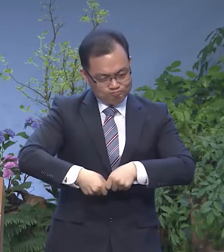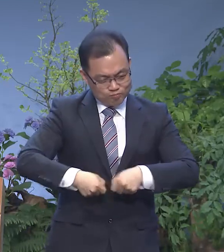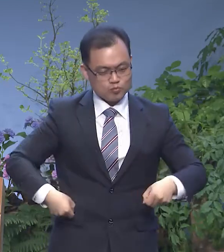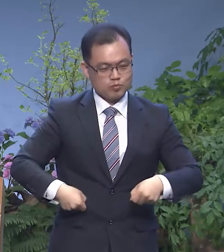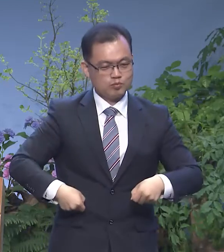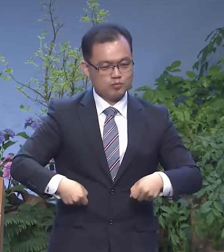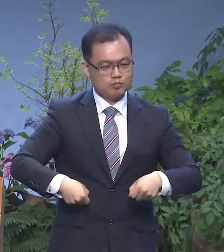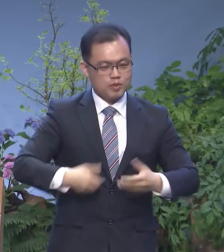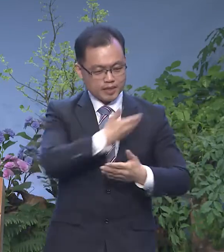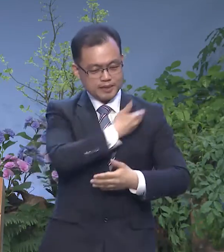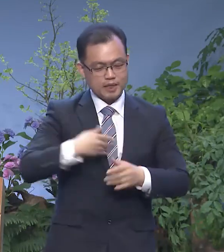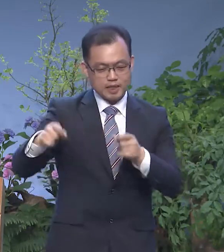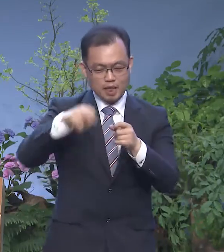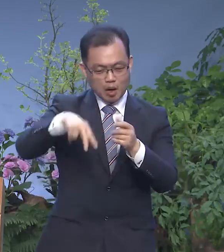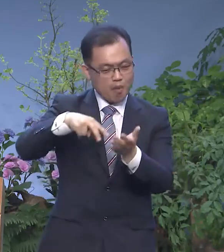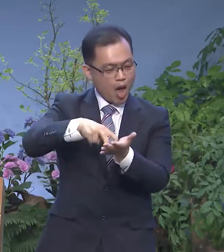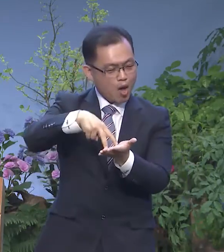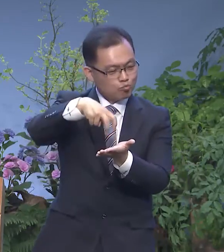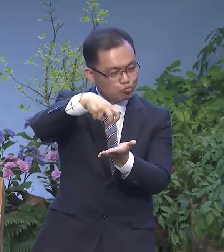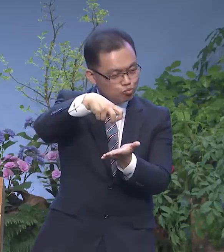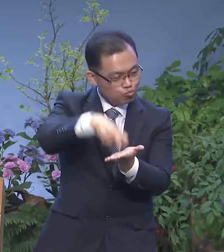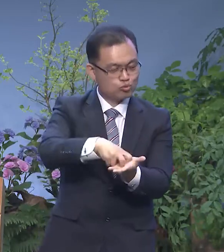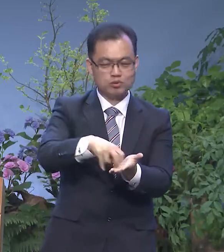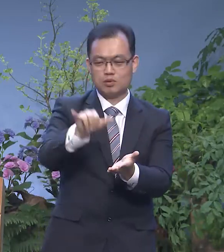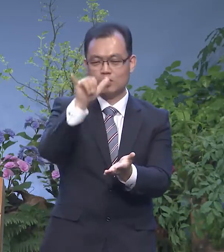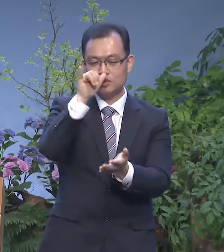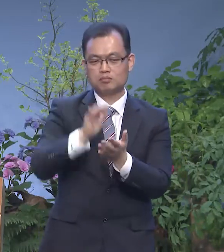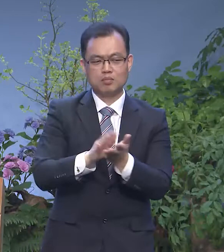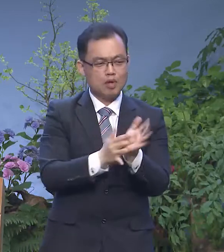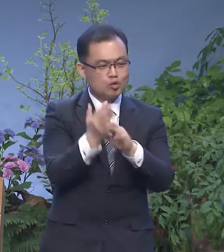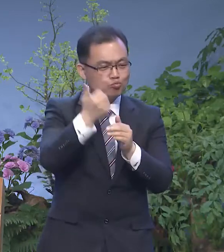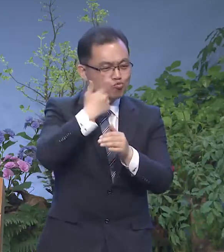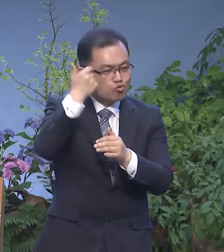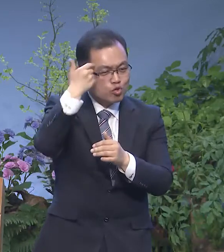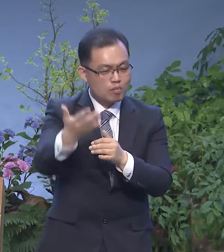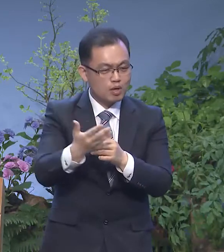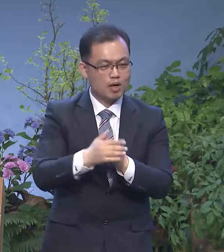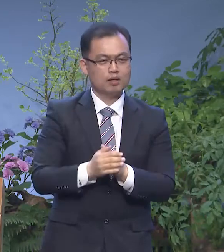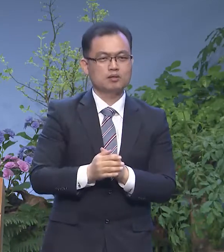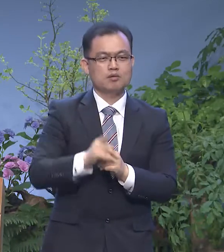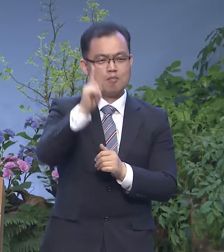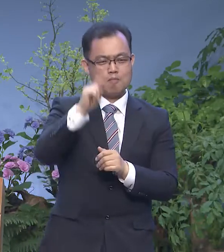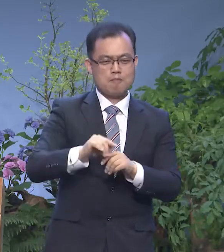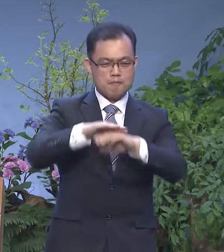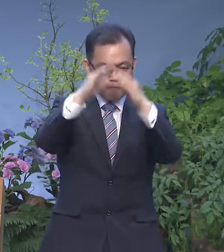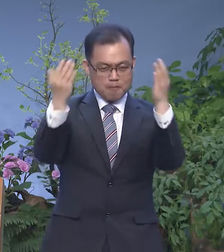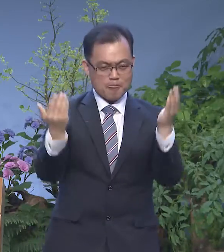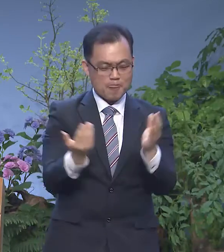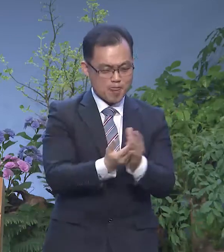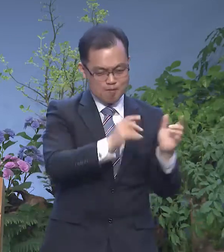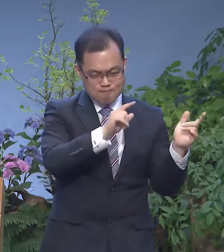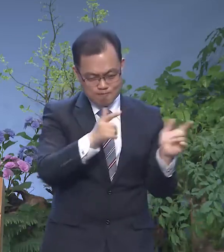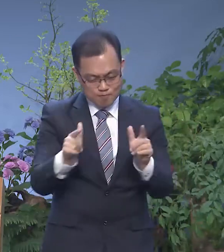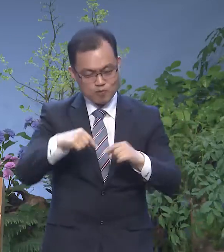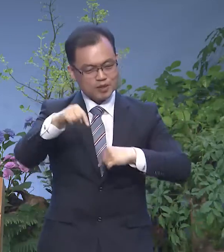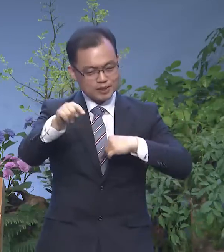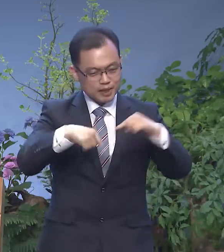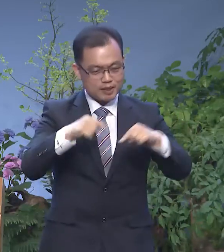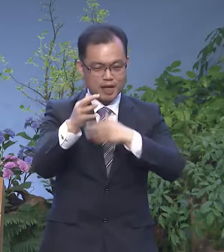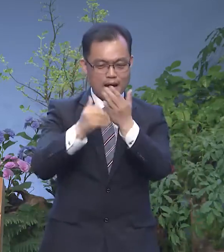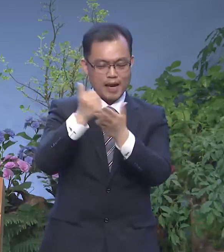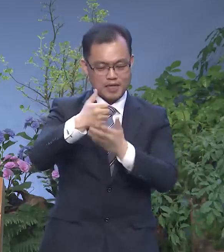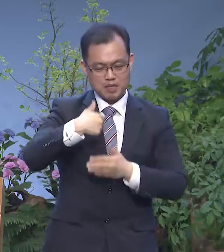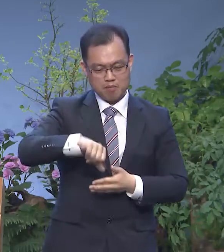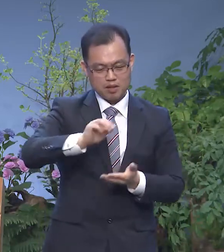계신 것입니다 예수님이 어떤 분이십니까 천하만국을 호령하시고 하나님의 아들이십니다 그